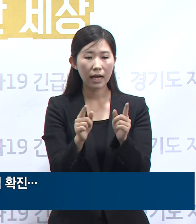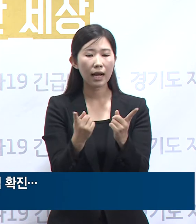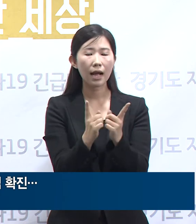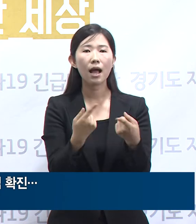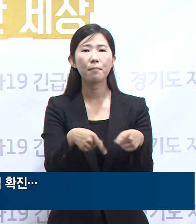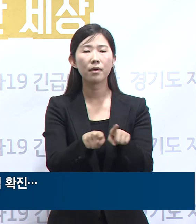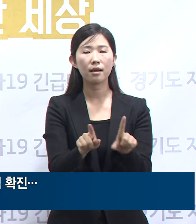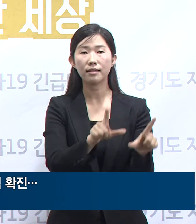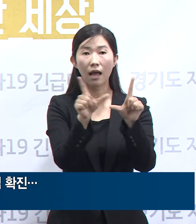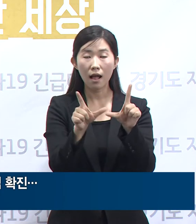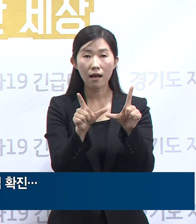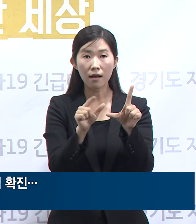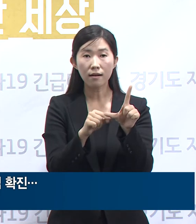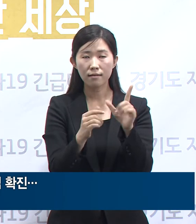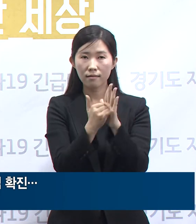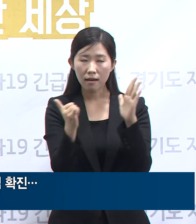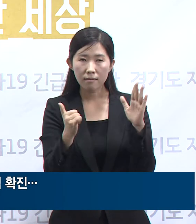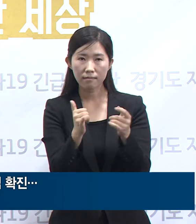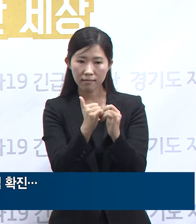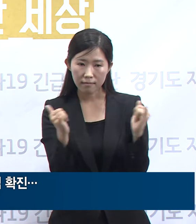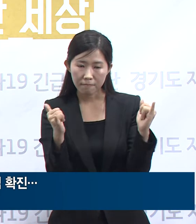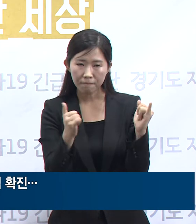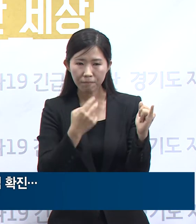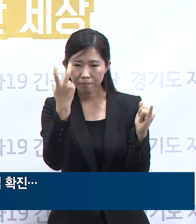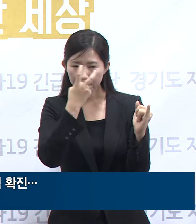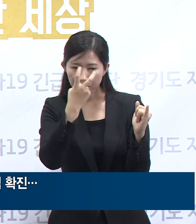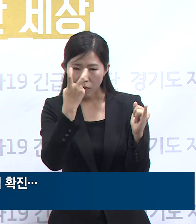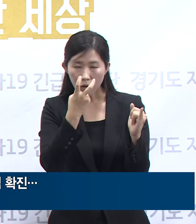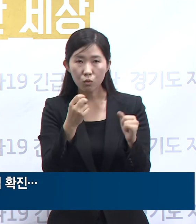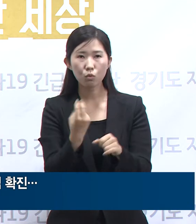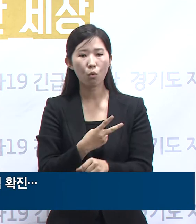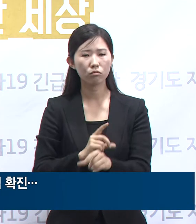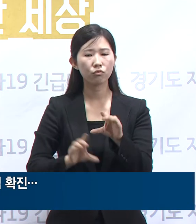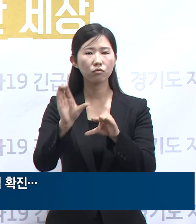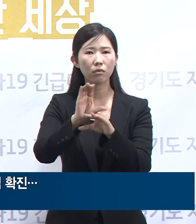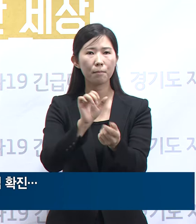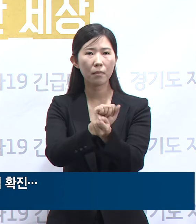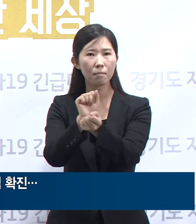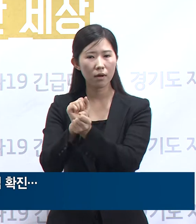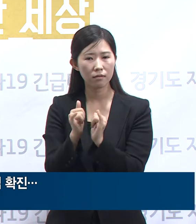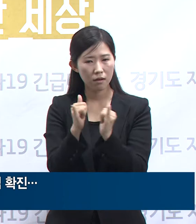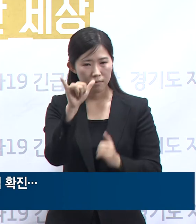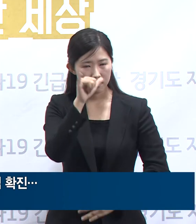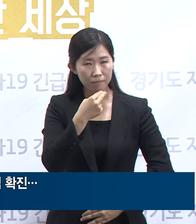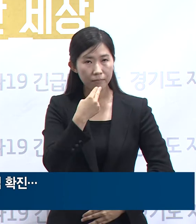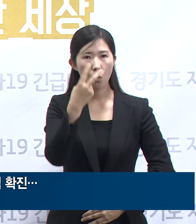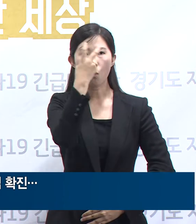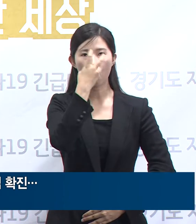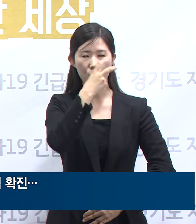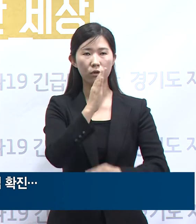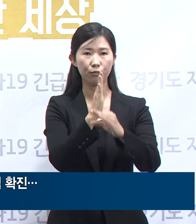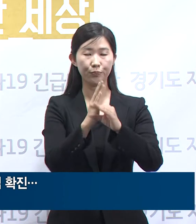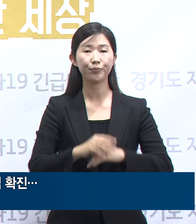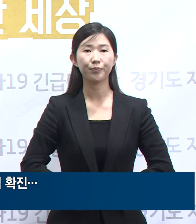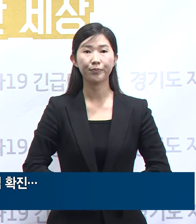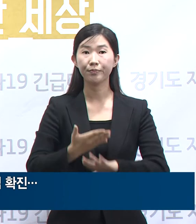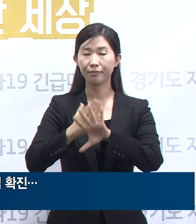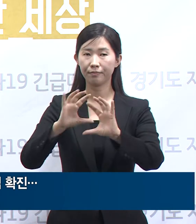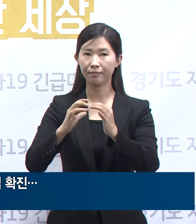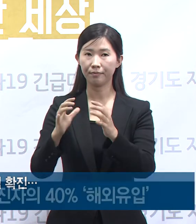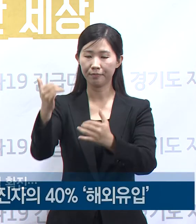검체검사를 실시 중이며 추가 접촉자를 파악 중입니다. 해외입국자 확진 현황을 말씀드리겠습니다.